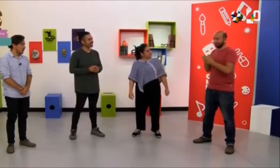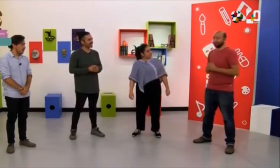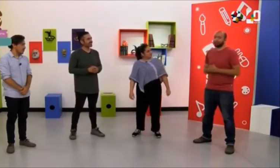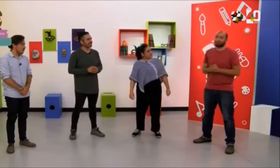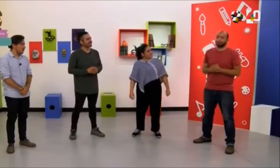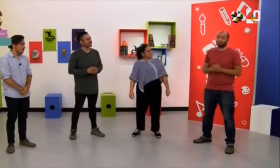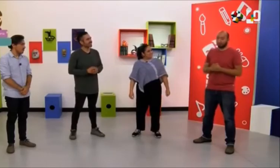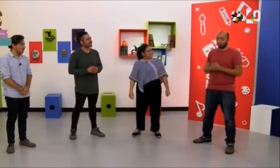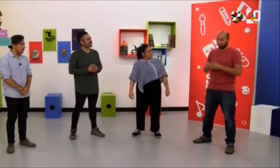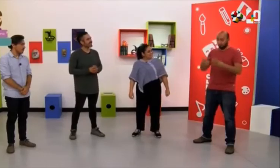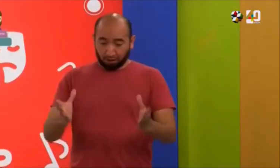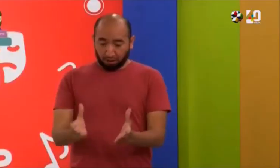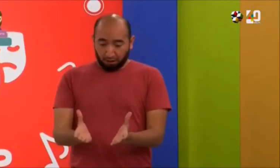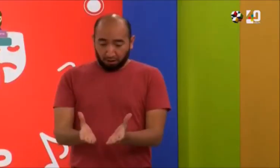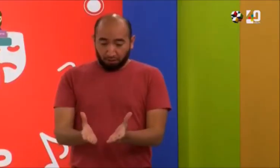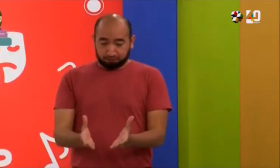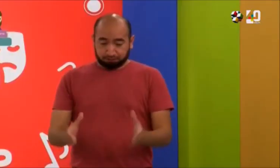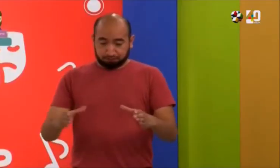Vamos con otra.